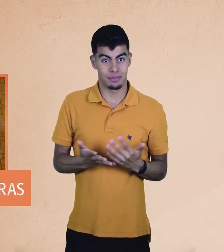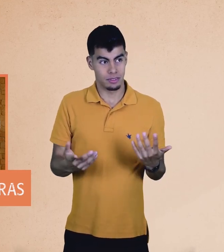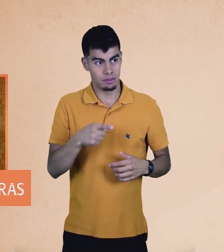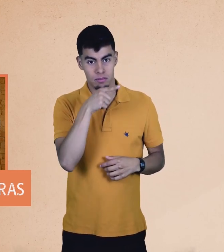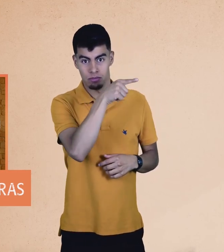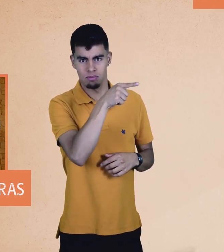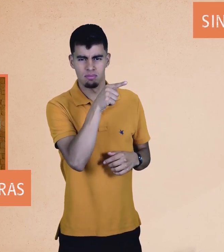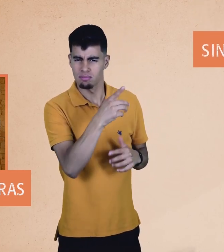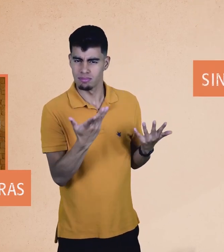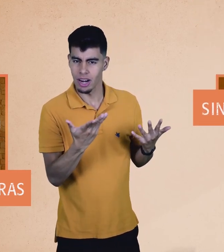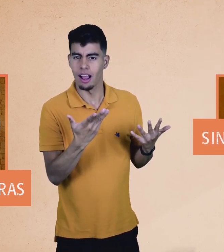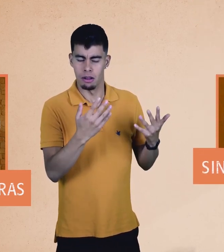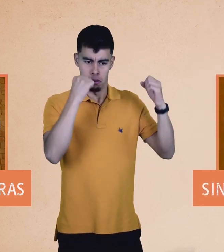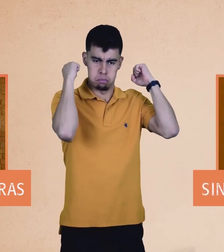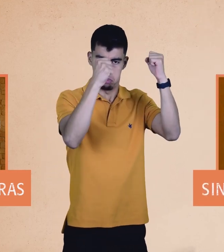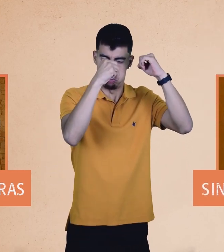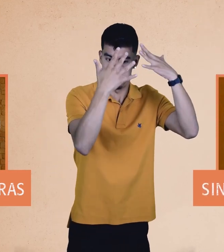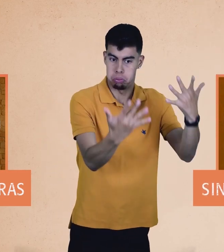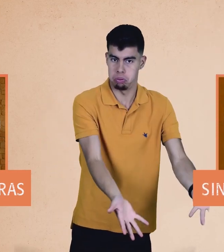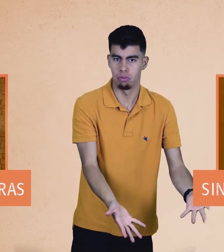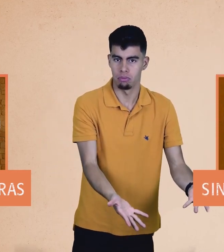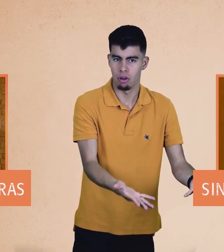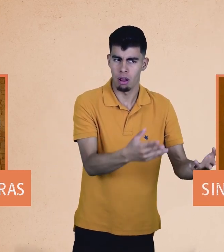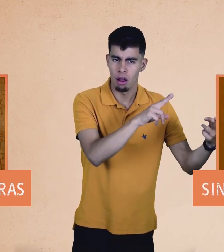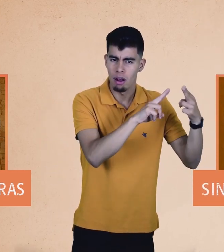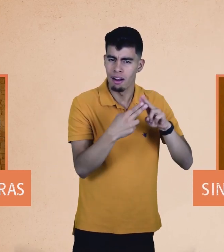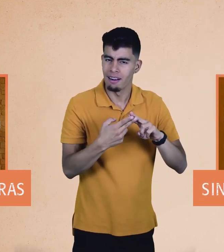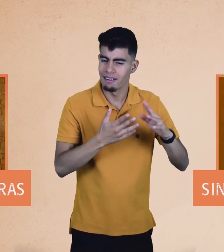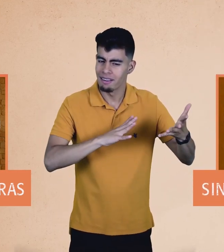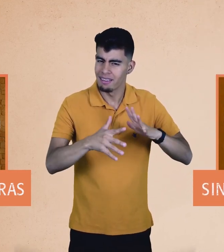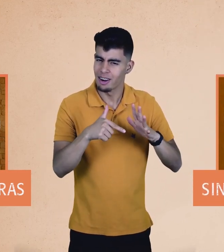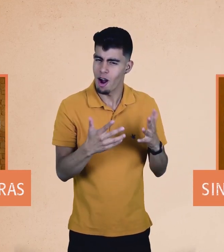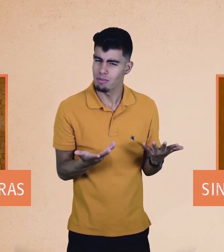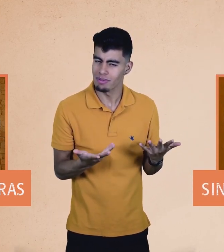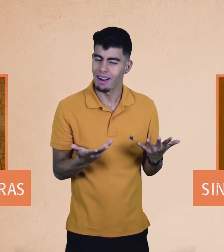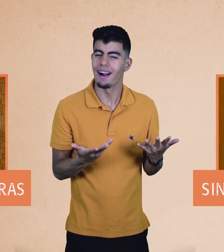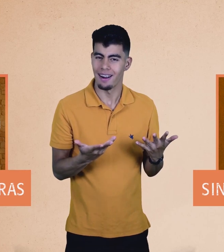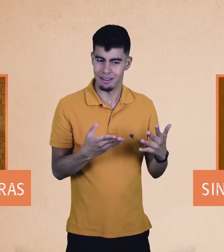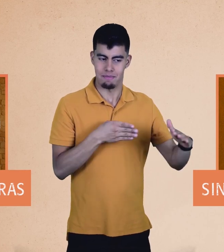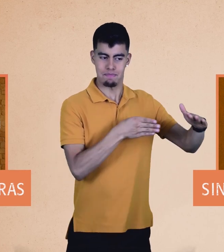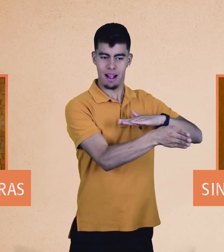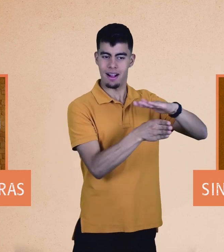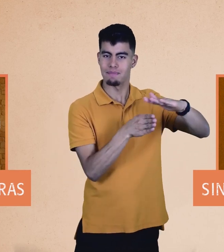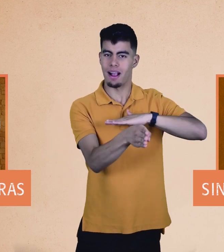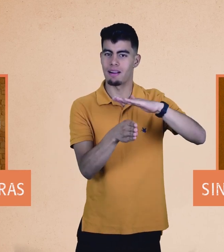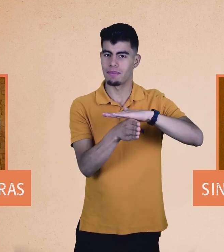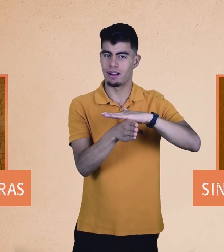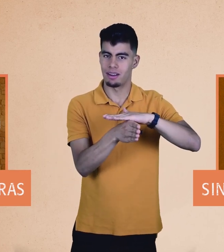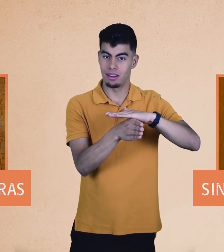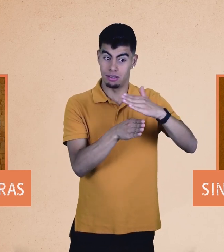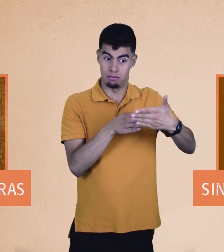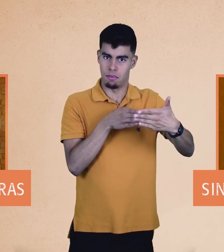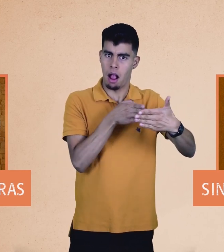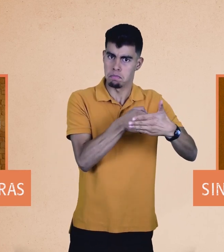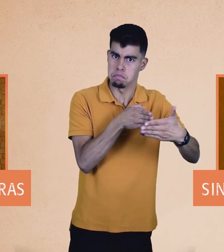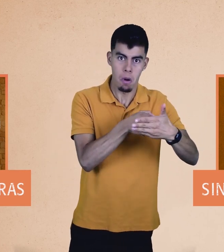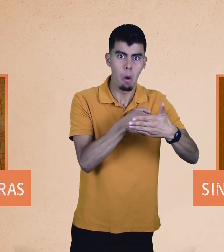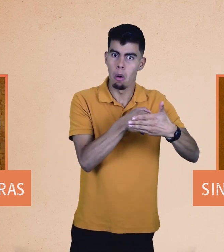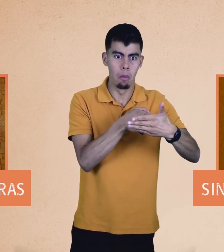Mientras que para el otro ejemplo, donde se rompe el muro, lo relacionamos con accesibilidad o que no tiene barreras.